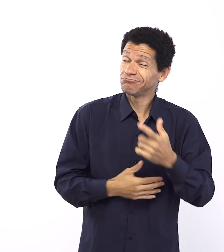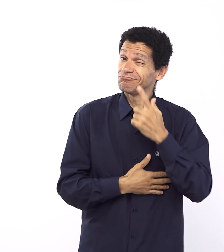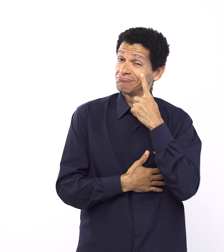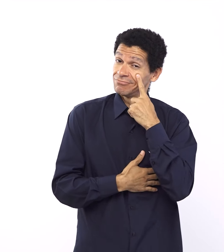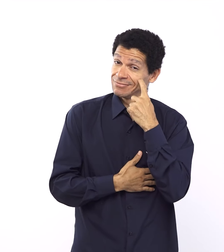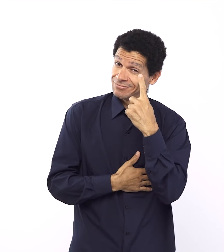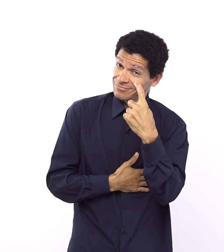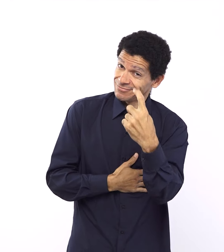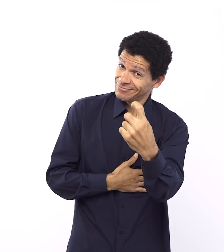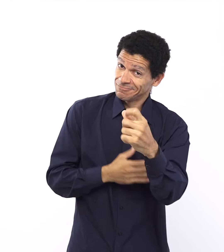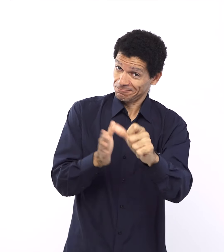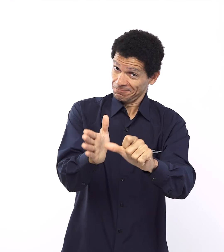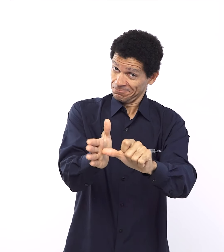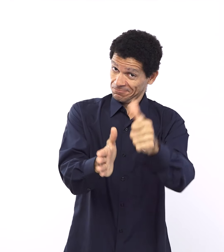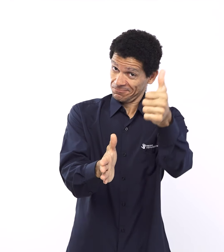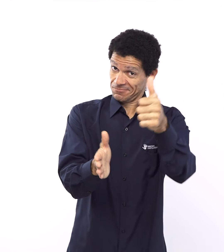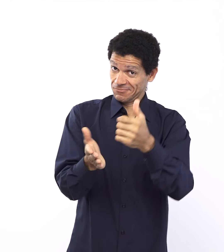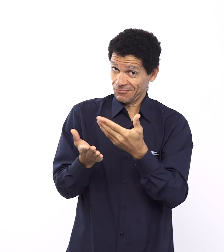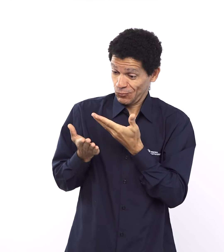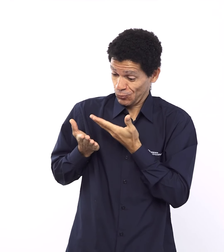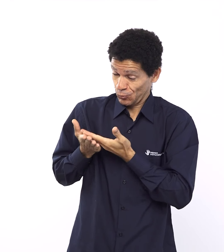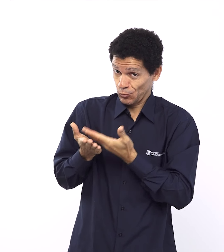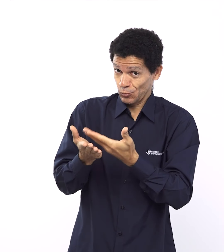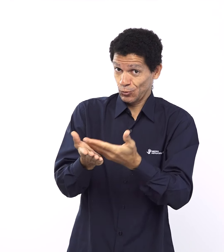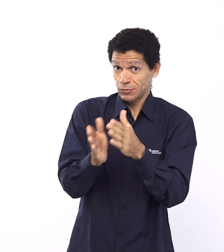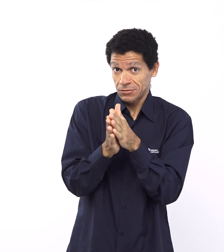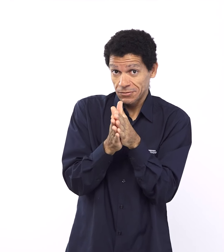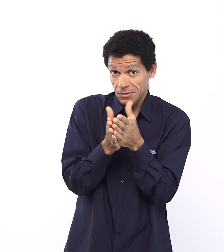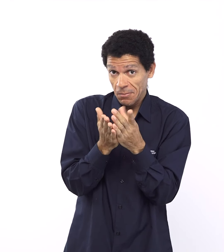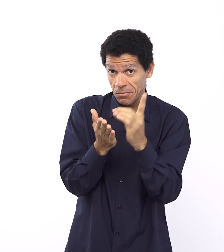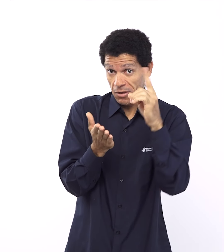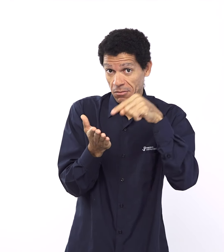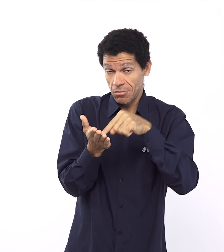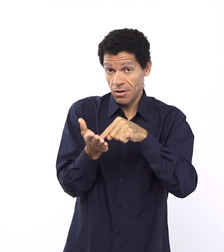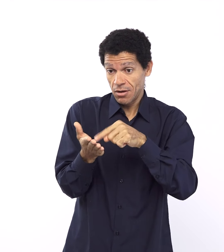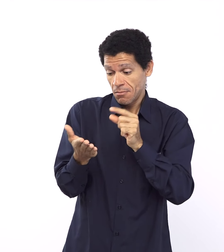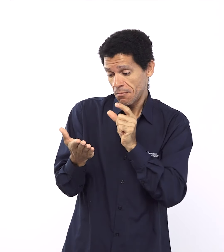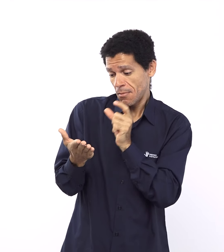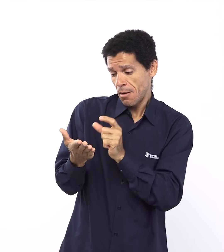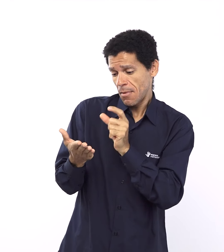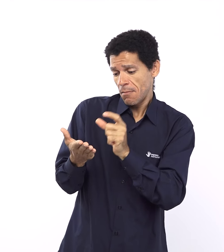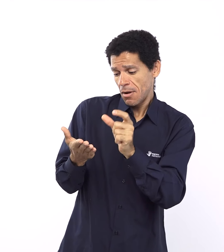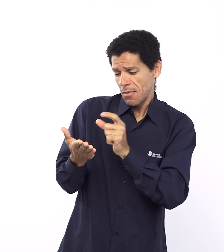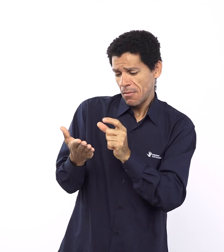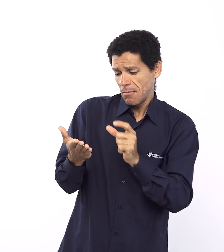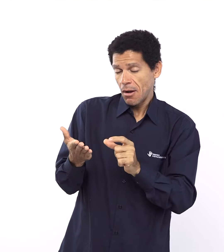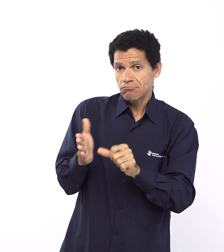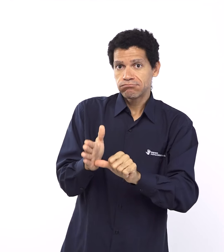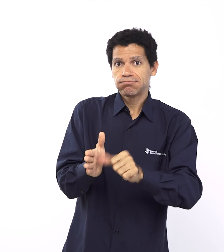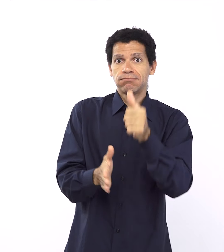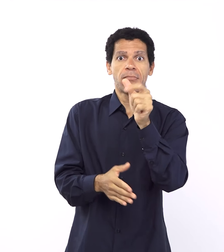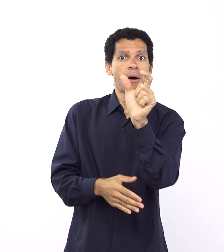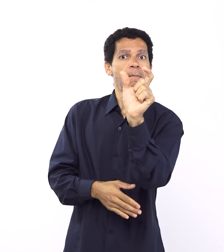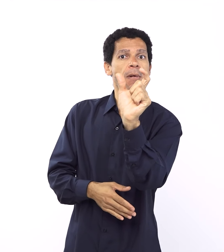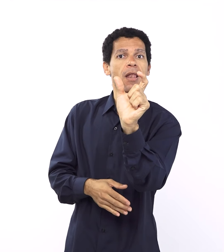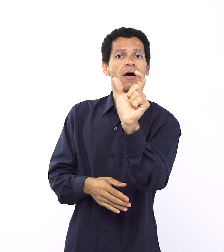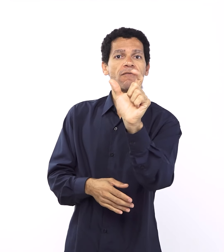aliança, né? A palavra berita na história de Noé. Então, vão existir várias discussões, né? Dos